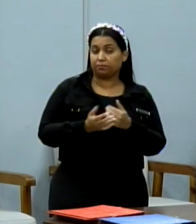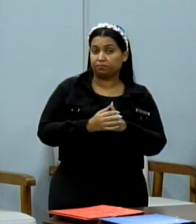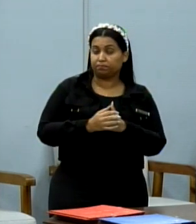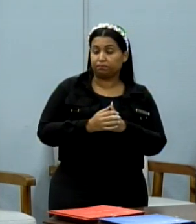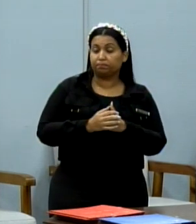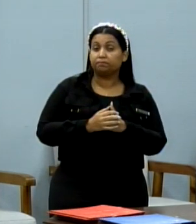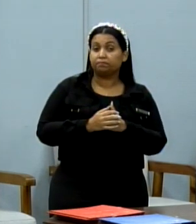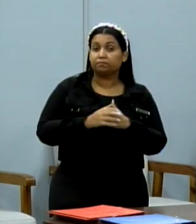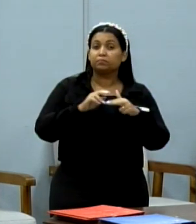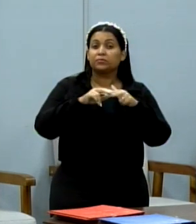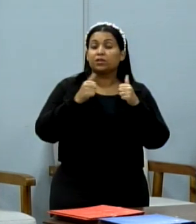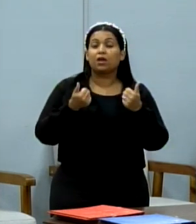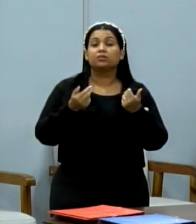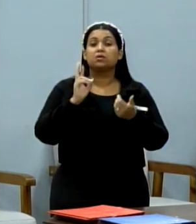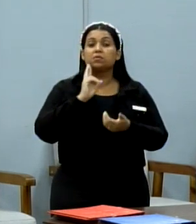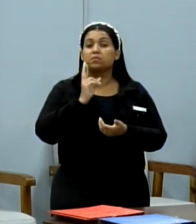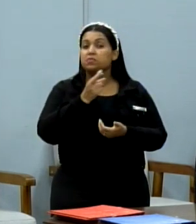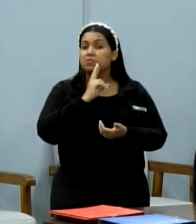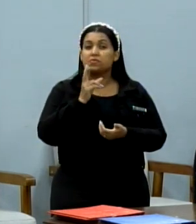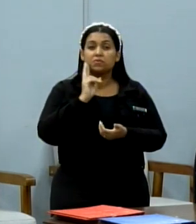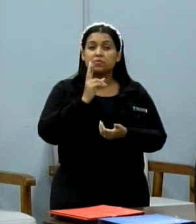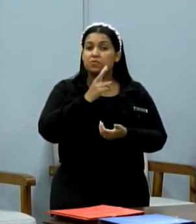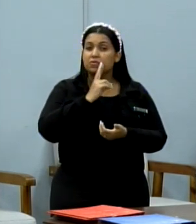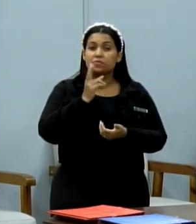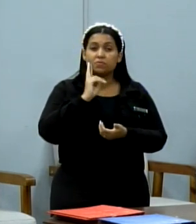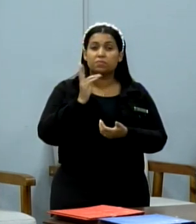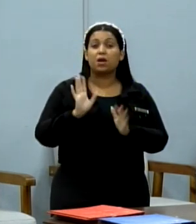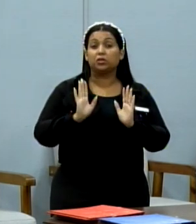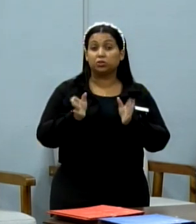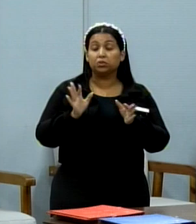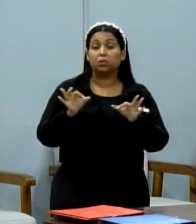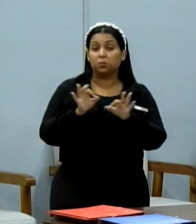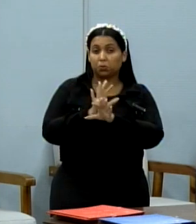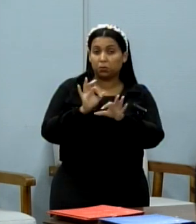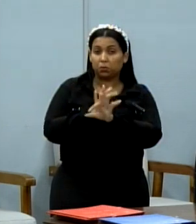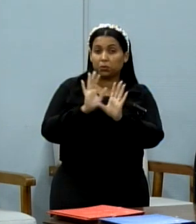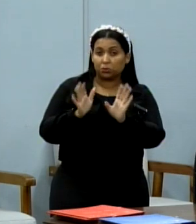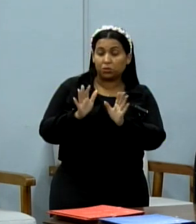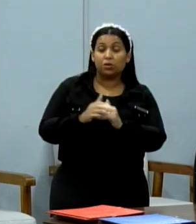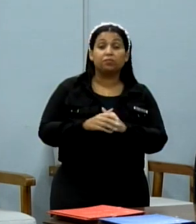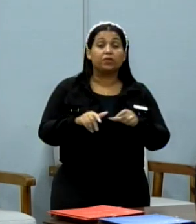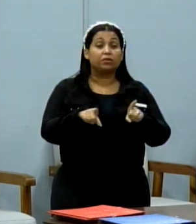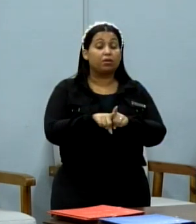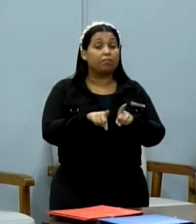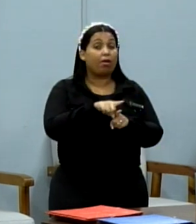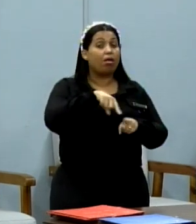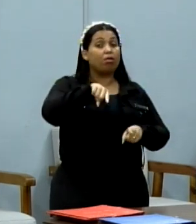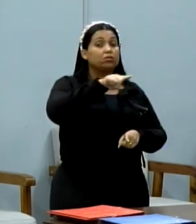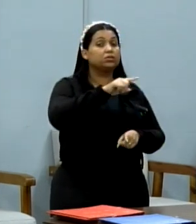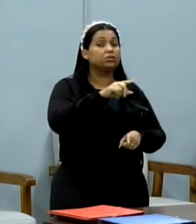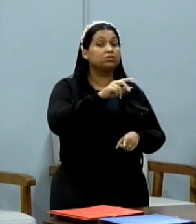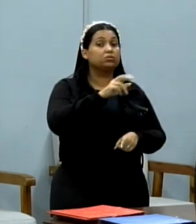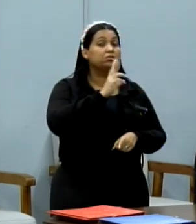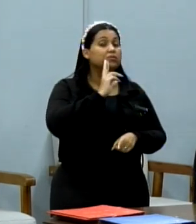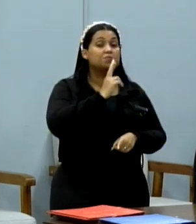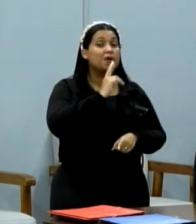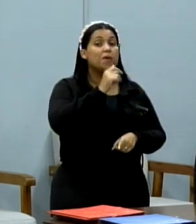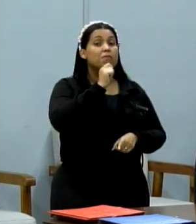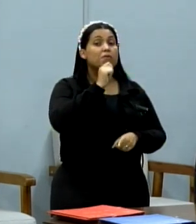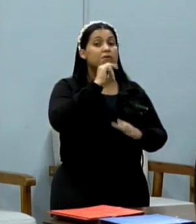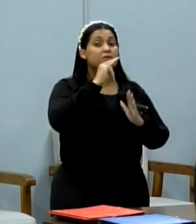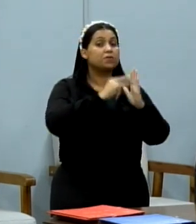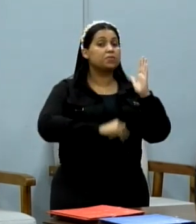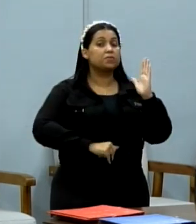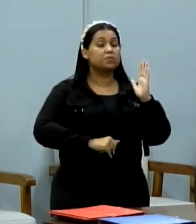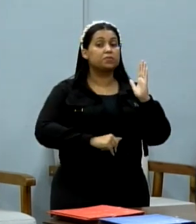dos bairros já regularizados e também aqueles que ainda não estão regularizados para a